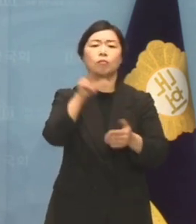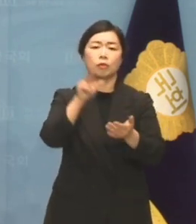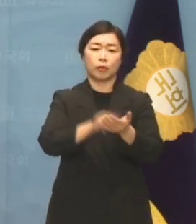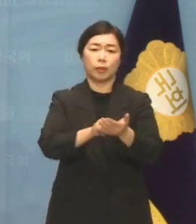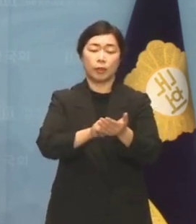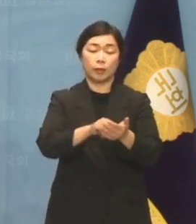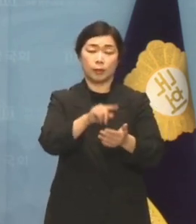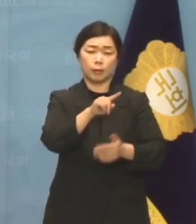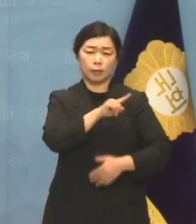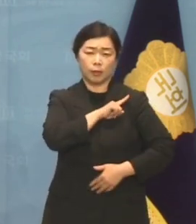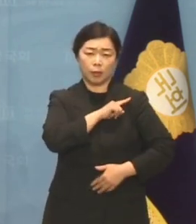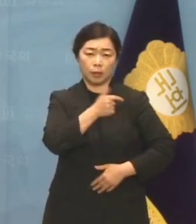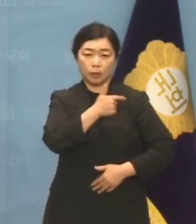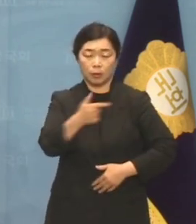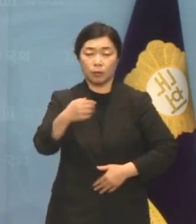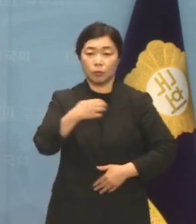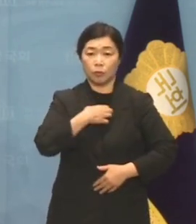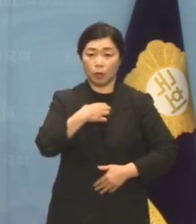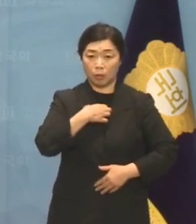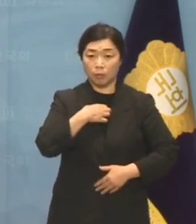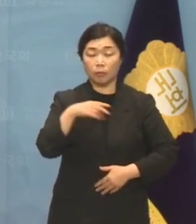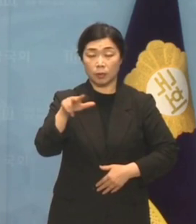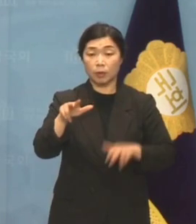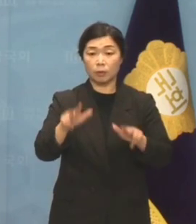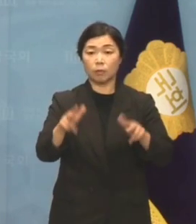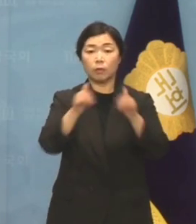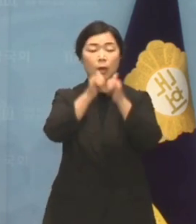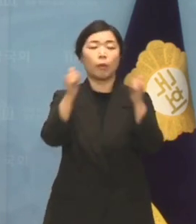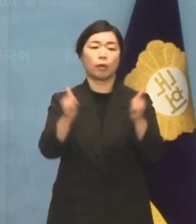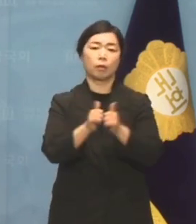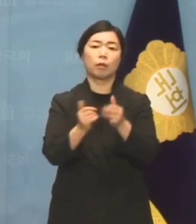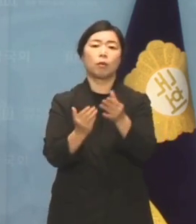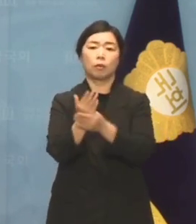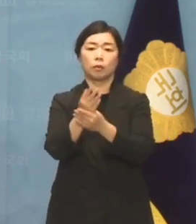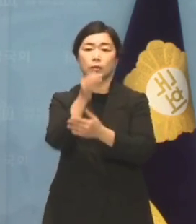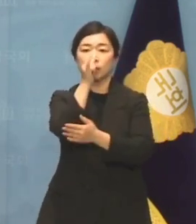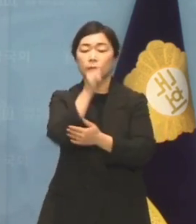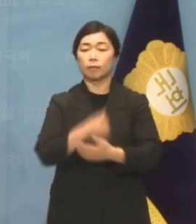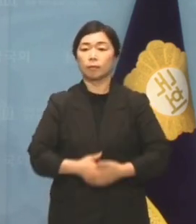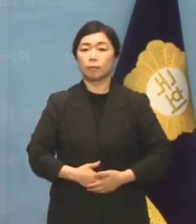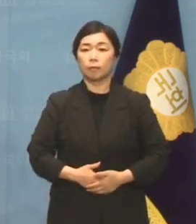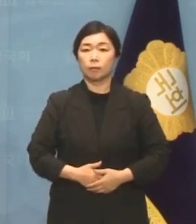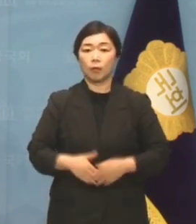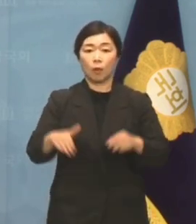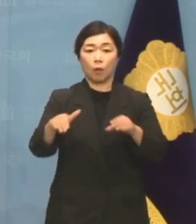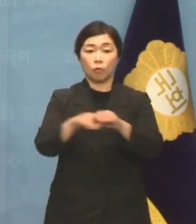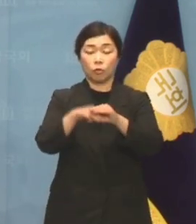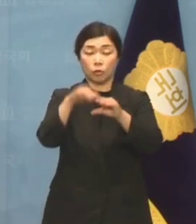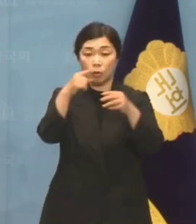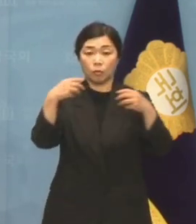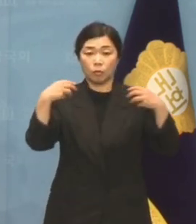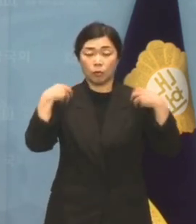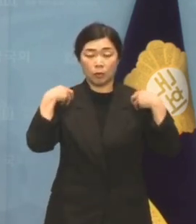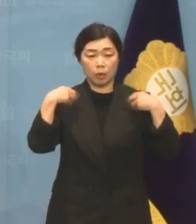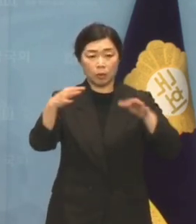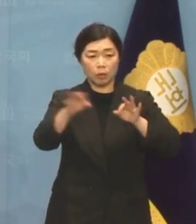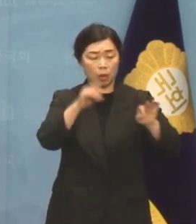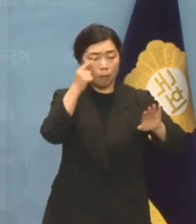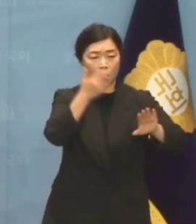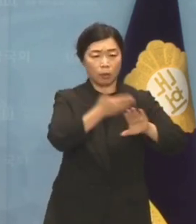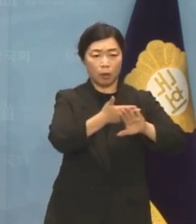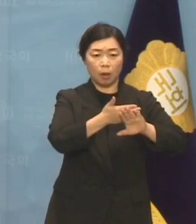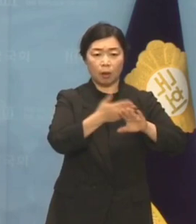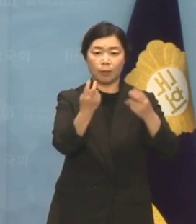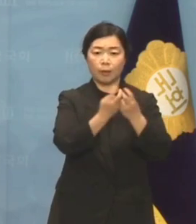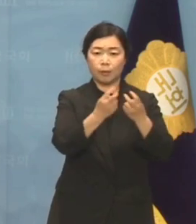가장 큰 위협으로 발전하고 있습니다. 문재인 정권은 시장의 반환은 연이은 부동산 대책을